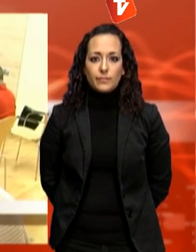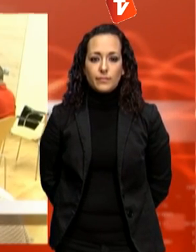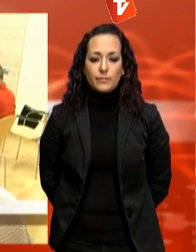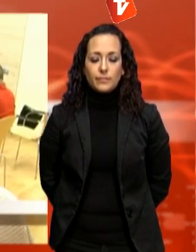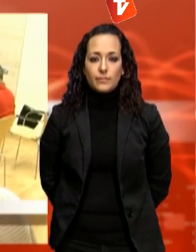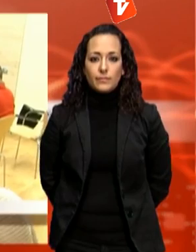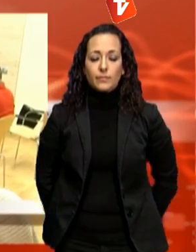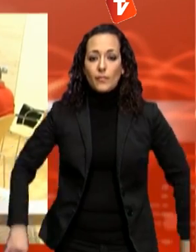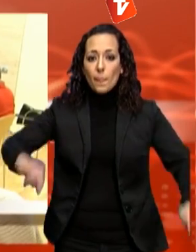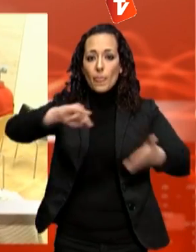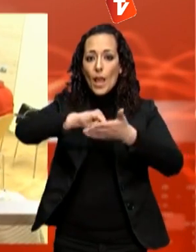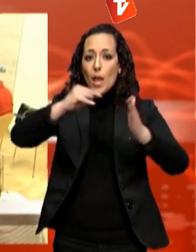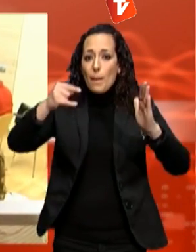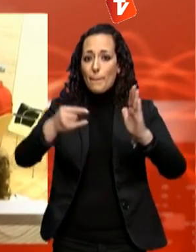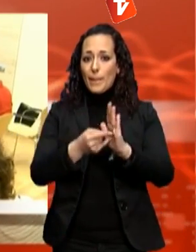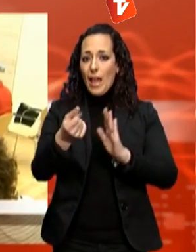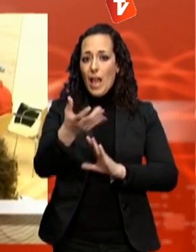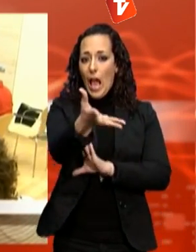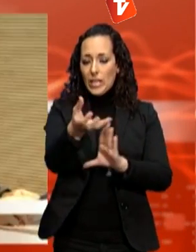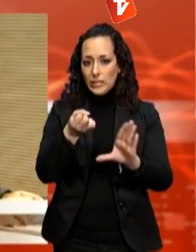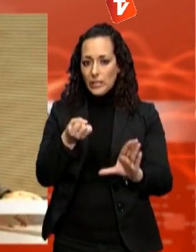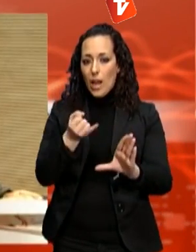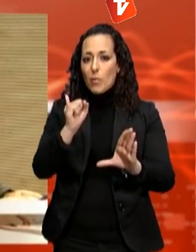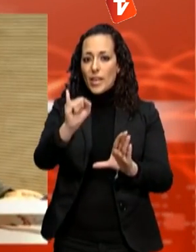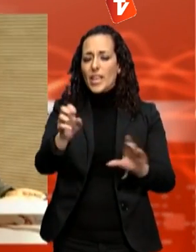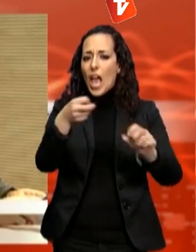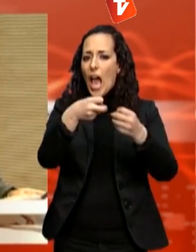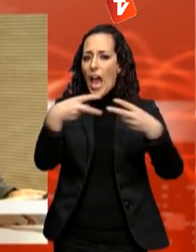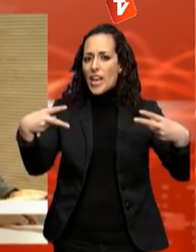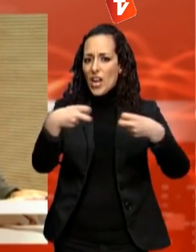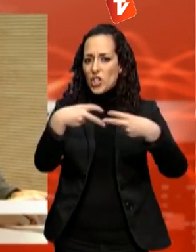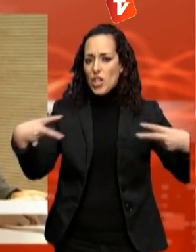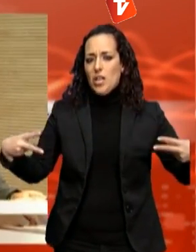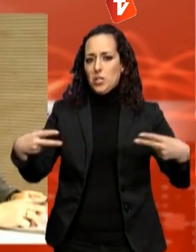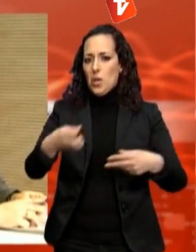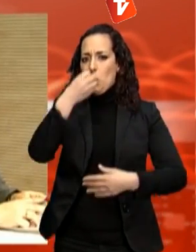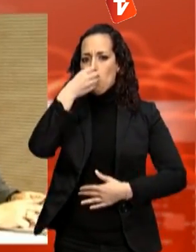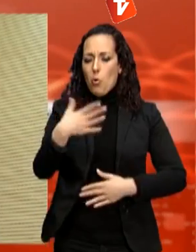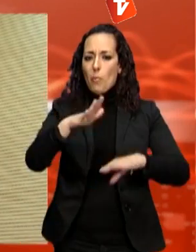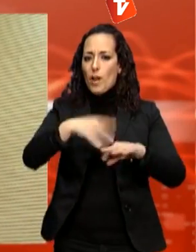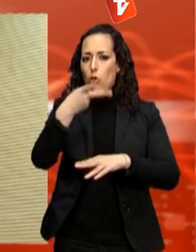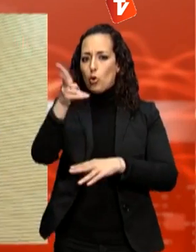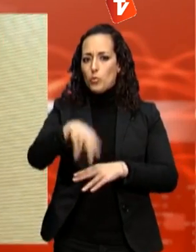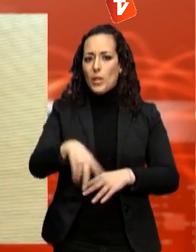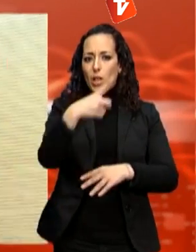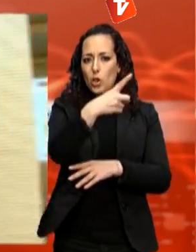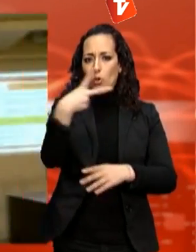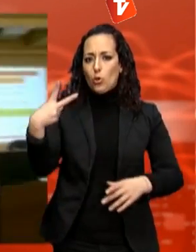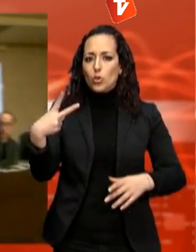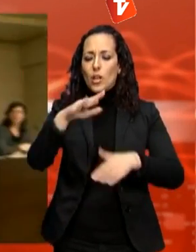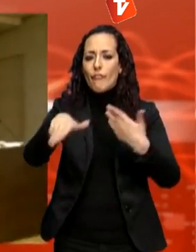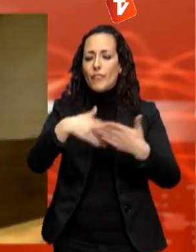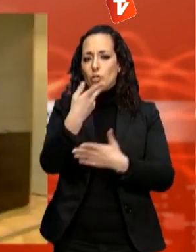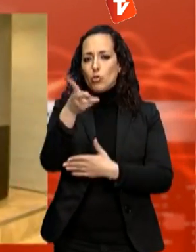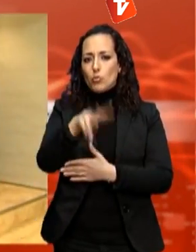El Pla d'Estalvi i Eficiència Energètica Municipal per al 2012 i 2013 ha assolit durant el primer any un percentatge mig d'estalvi a les